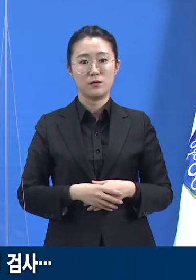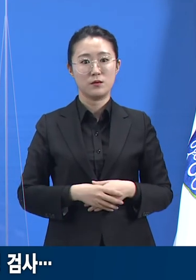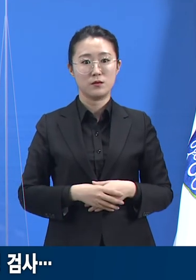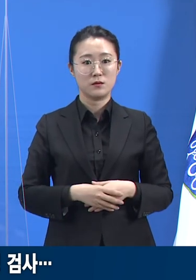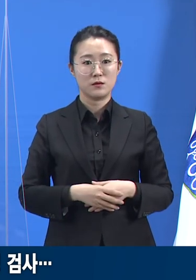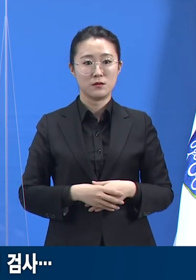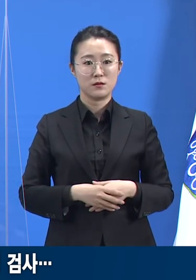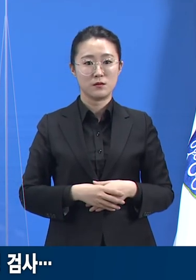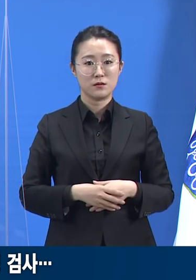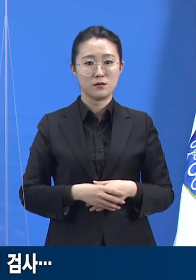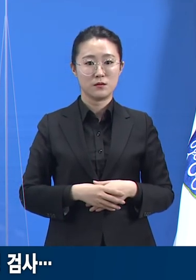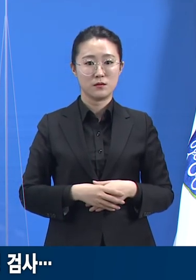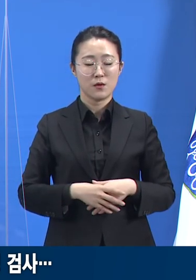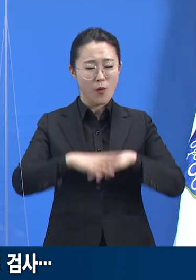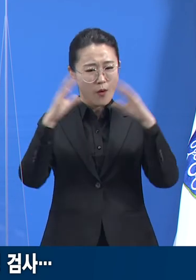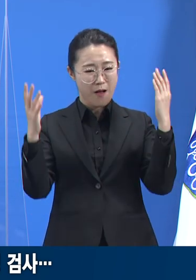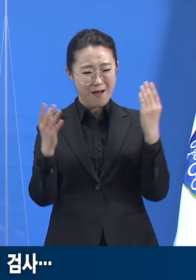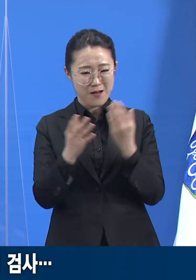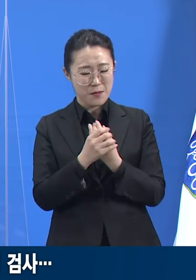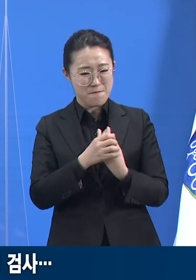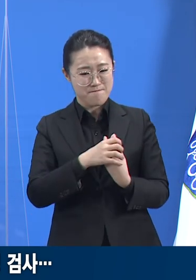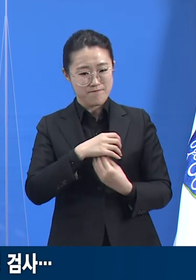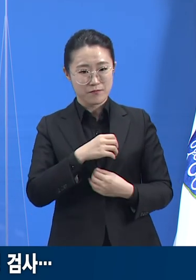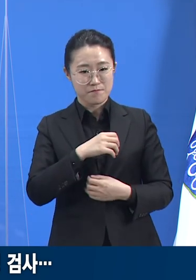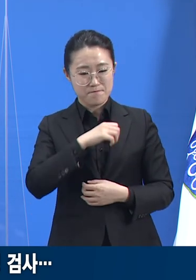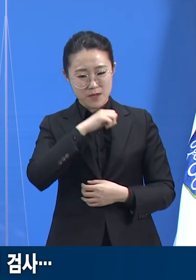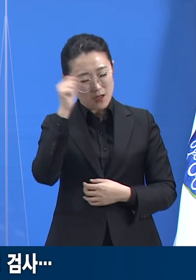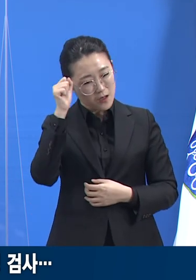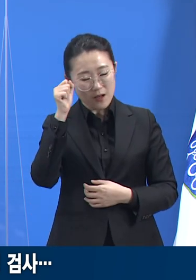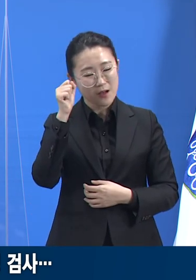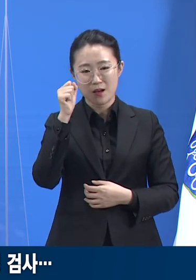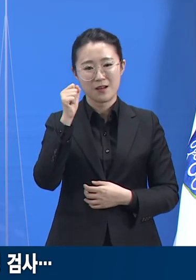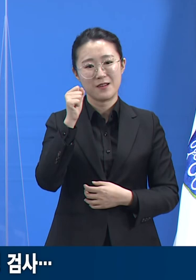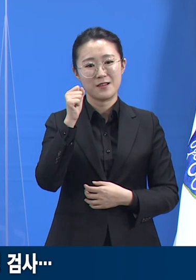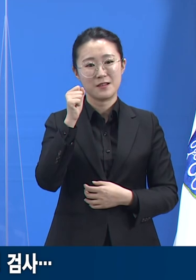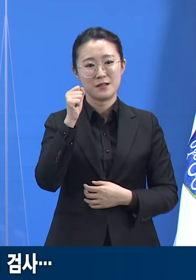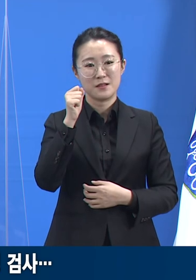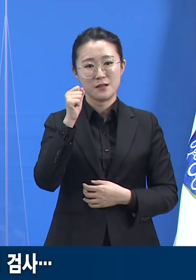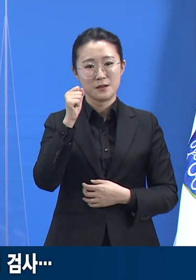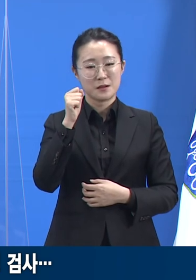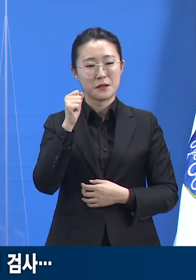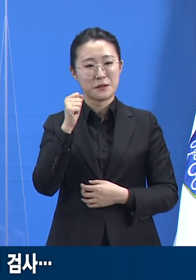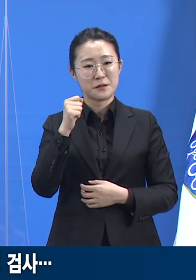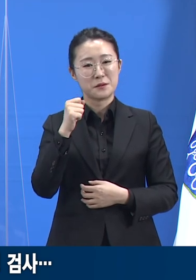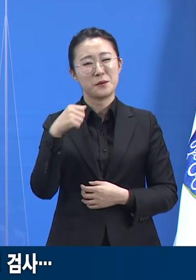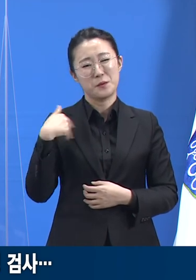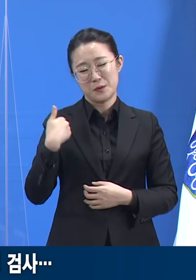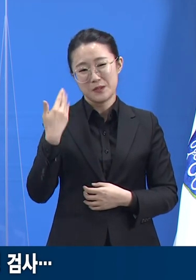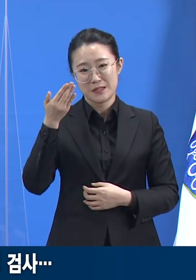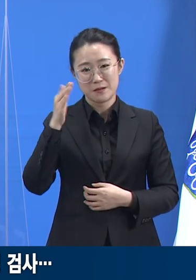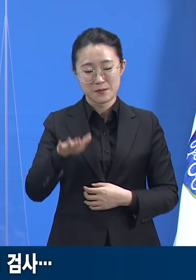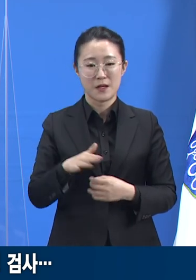완벽한 결과를 자신할 수는 없지만 세밀한 전략 속에서 최선을 다해 대처하겠습니다.